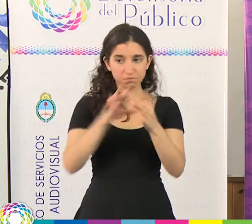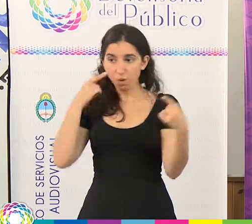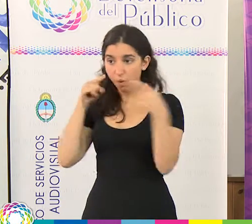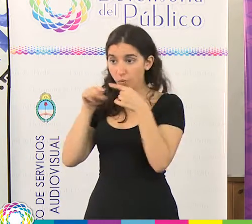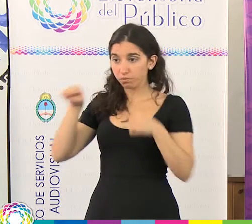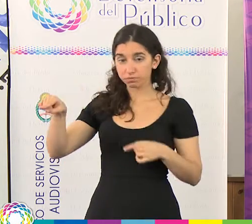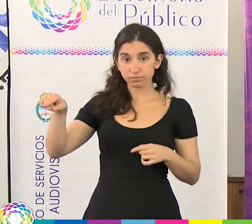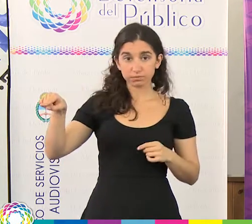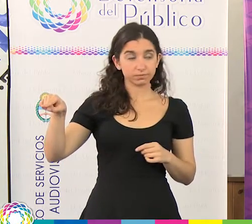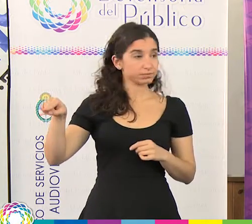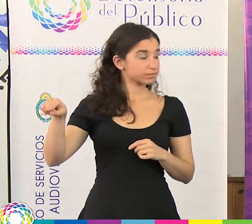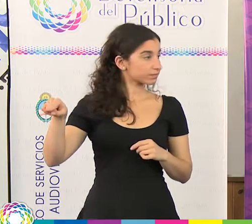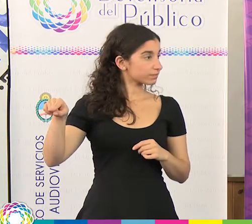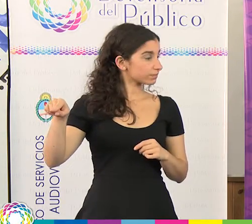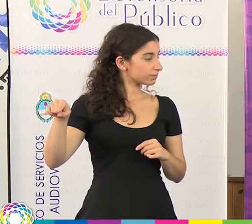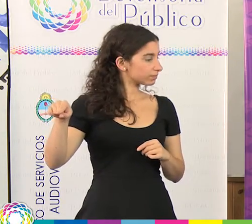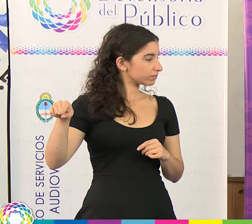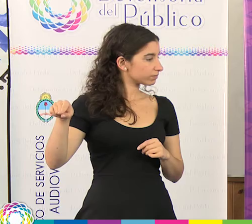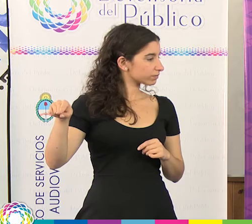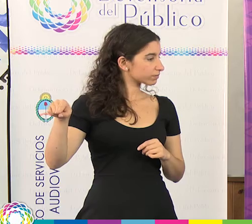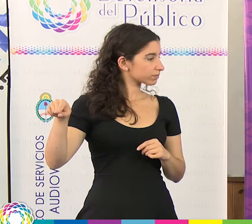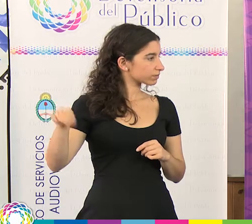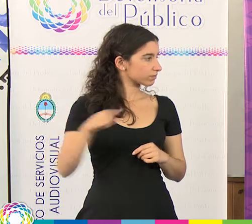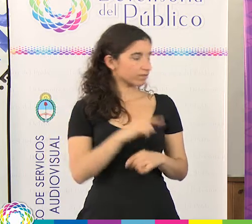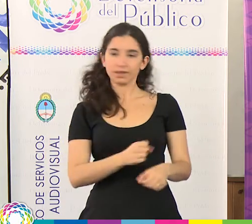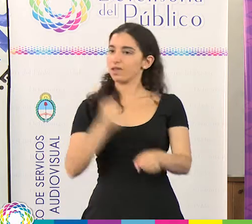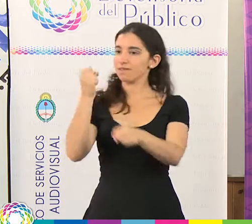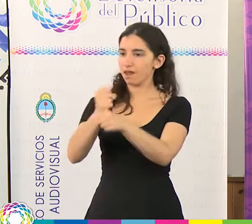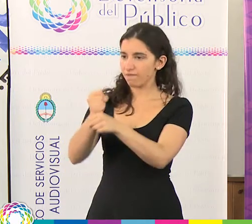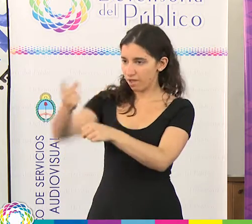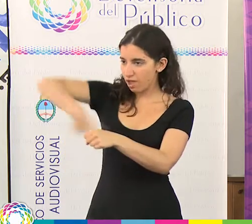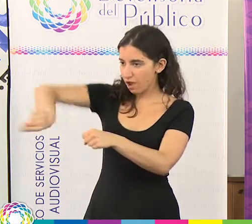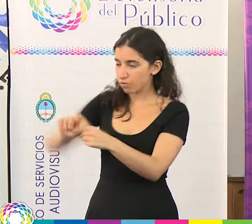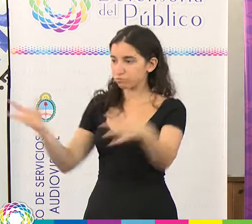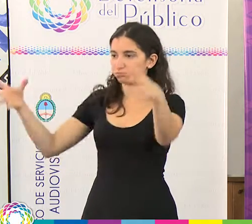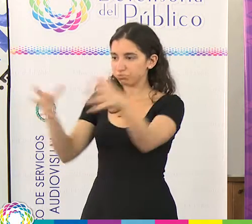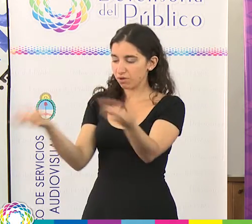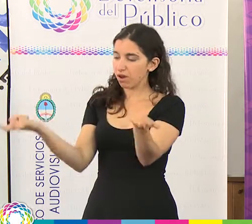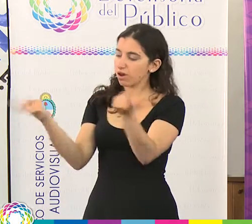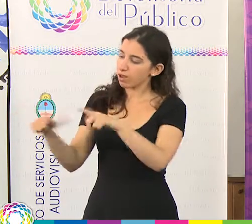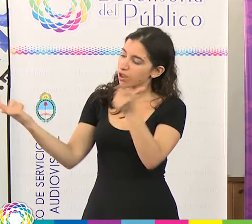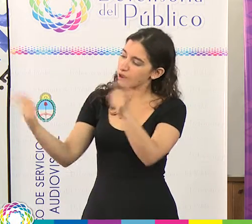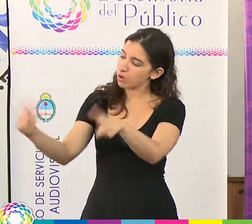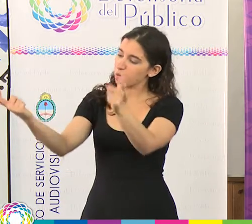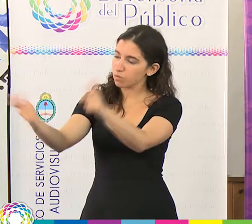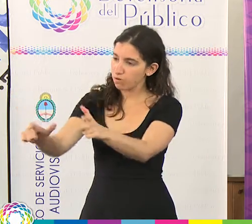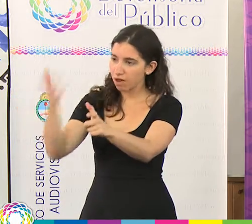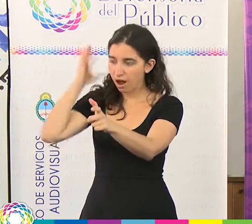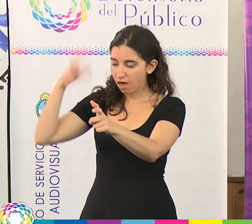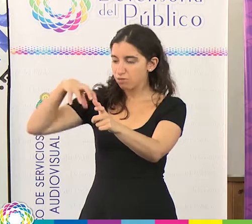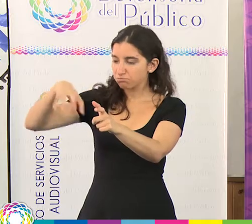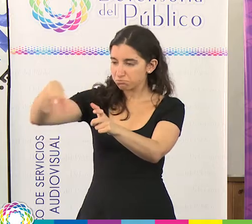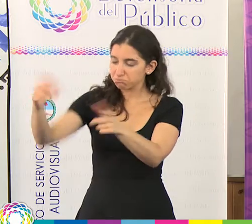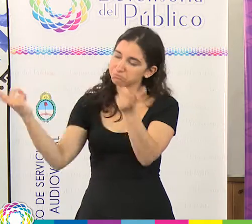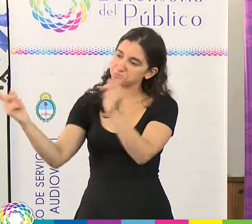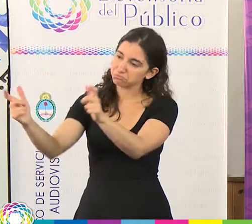El trabajo, hay un trabajo en equipo que se organiza a través de reuniones en mesa de radio, en la